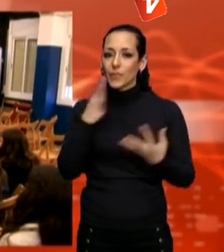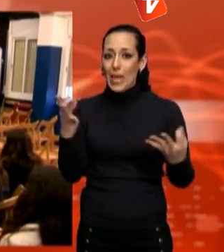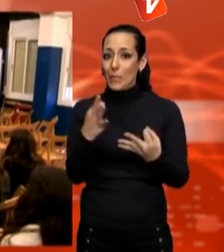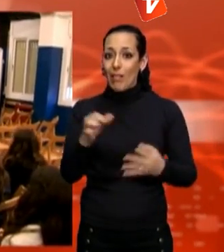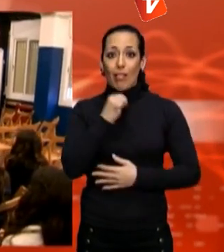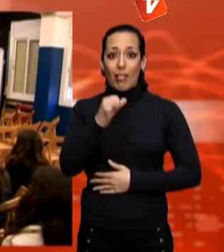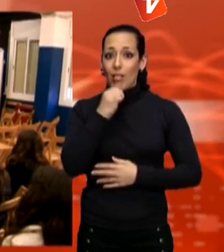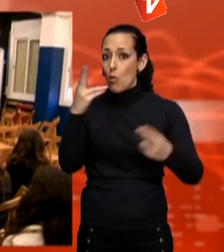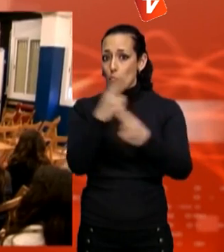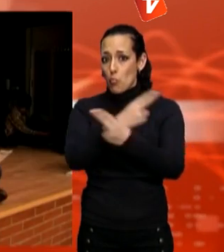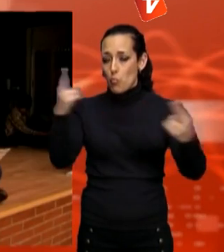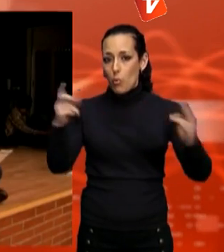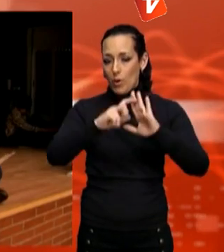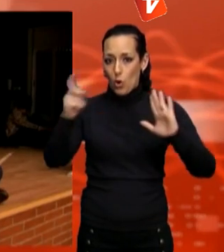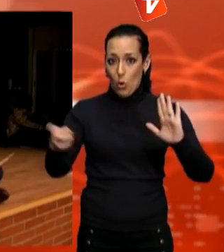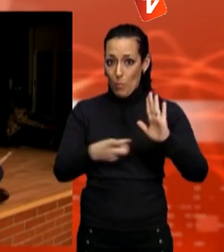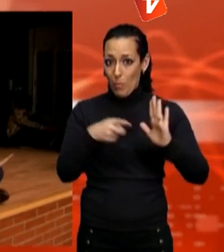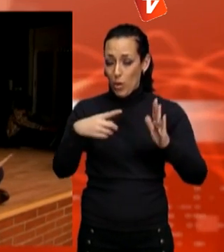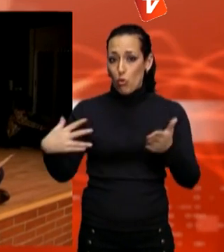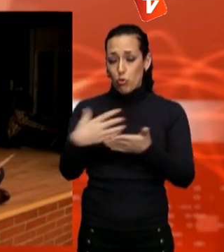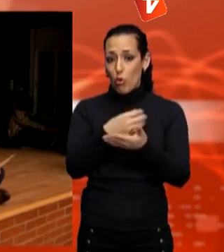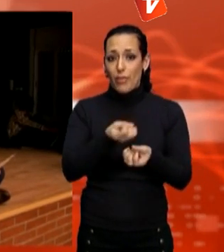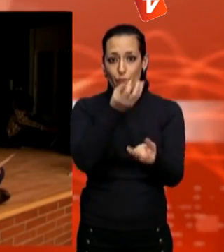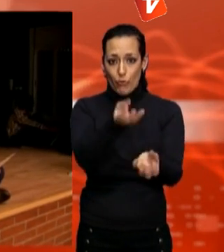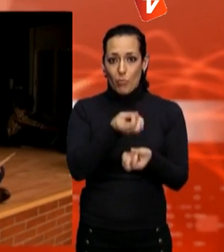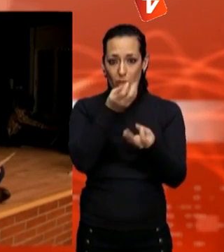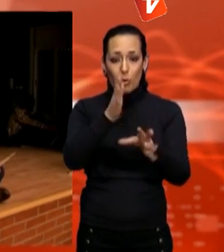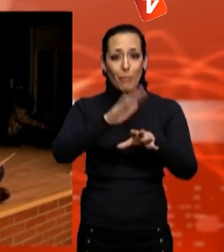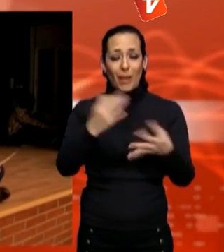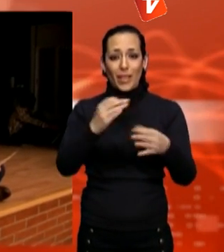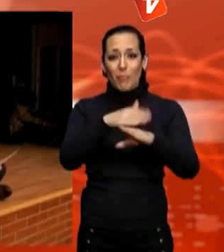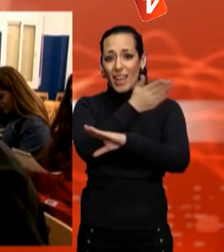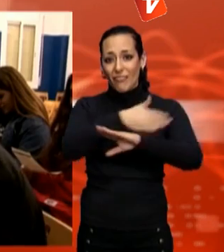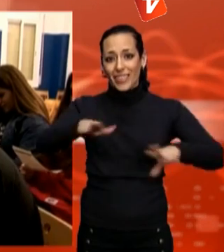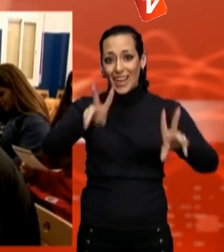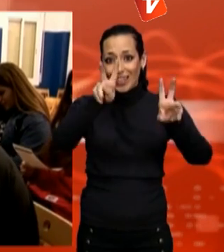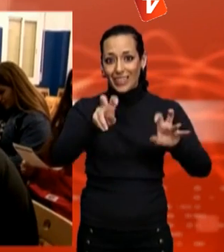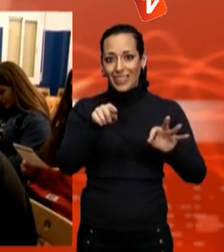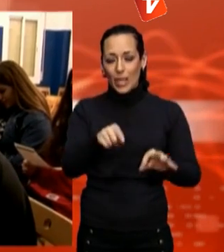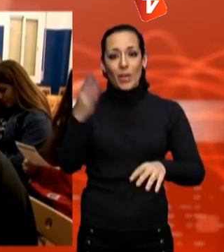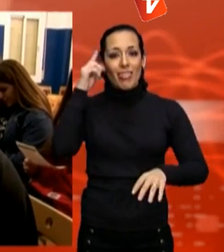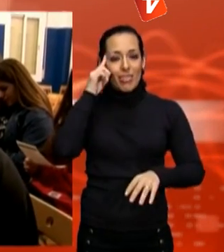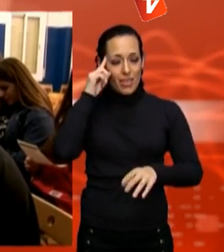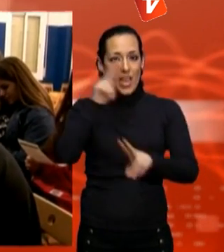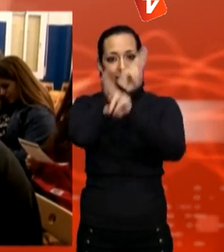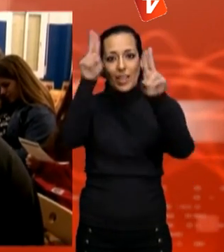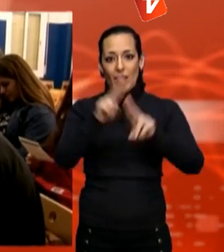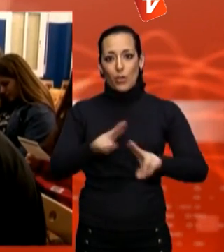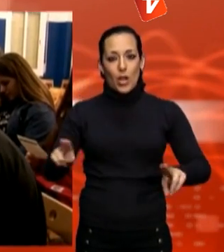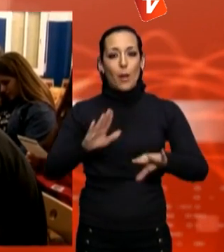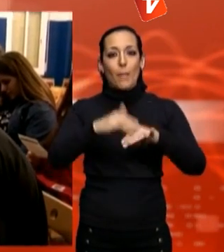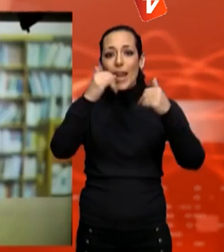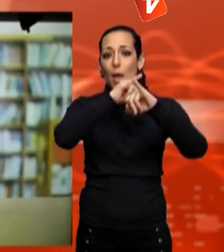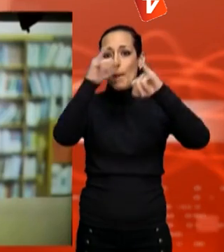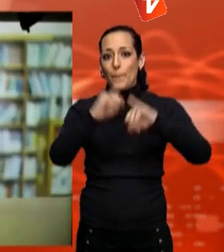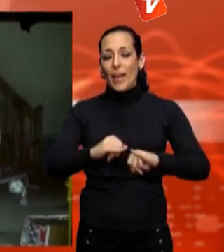prevenir aquestes actituds, l'Institut Torre del Palau ha programat una activitat dins del Dia Internacional de la Pau i la No Violència. Informadors del Punt Jove